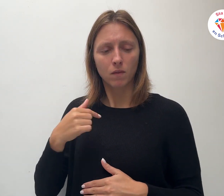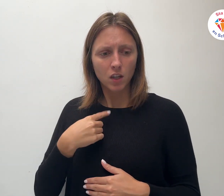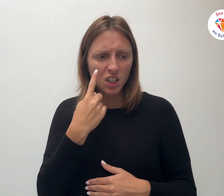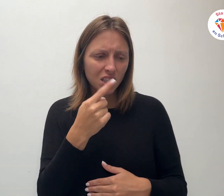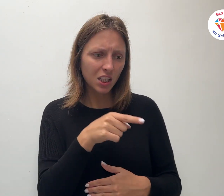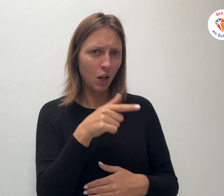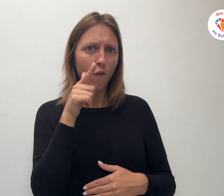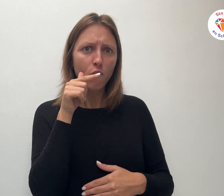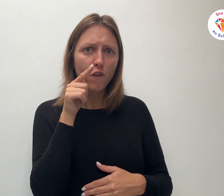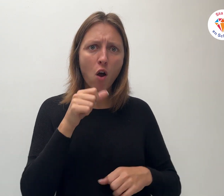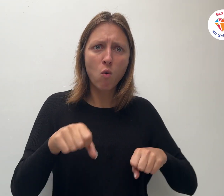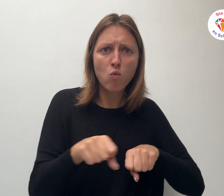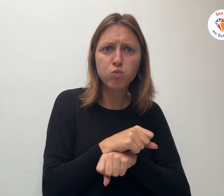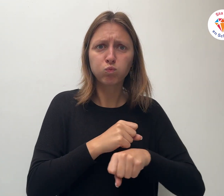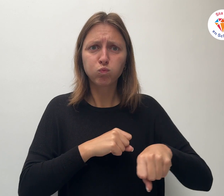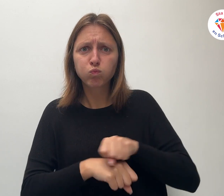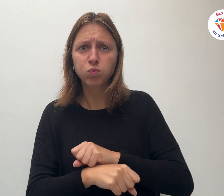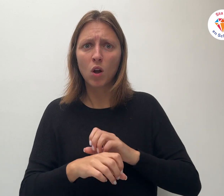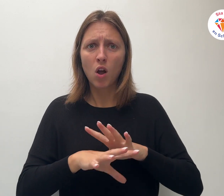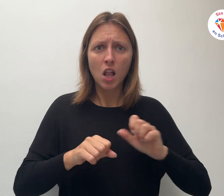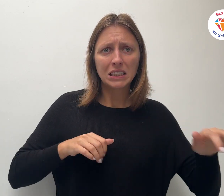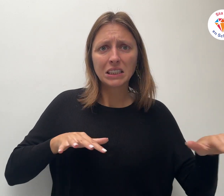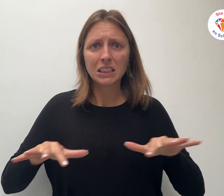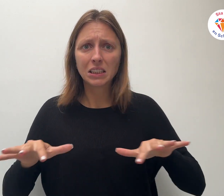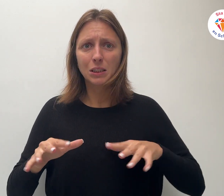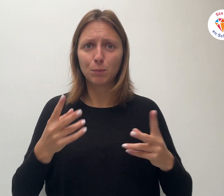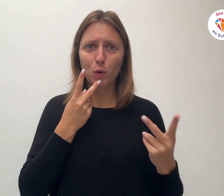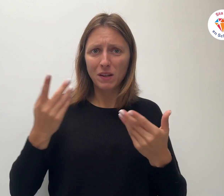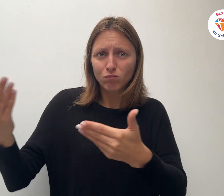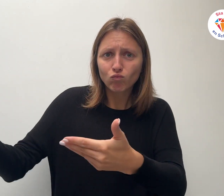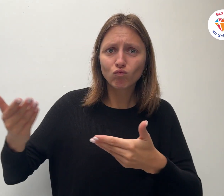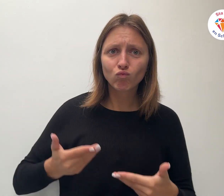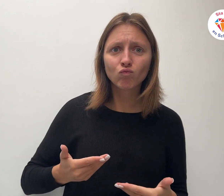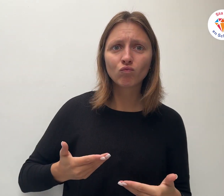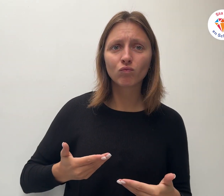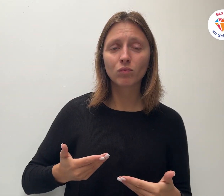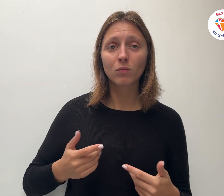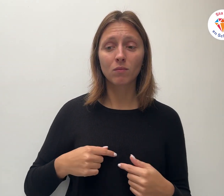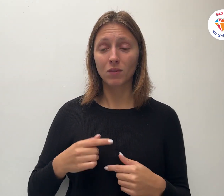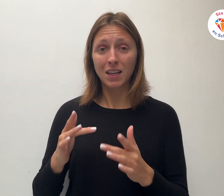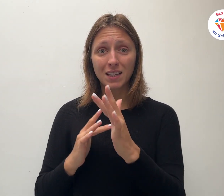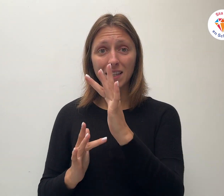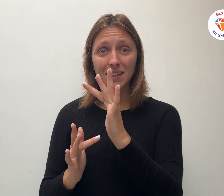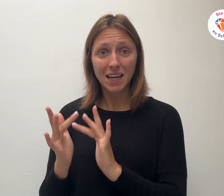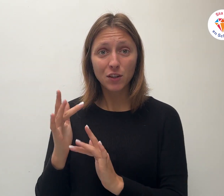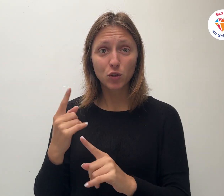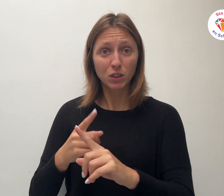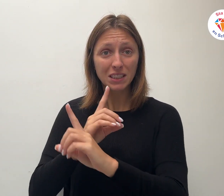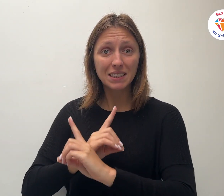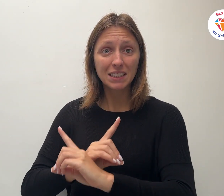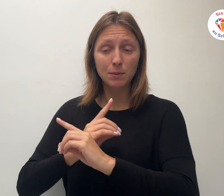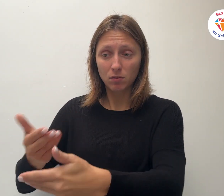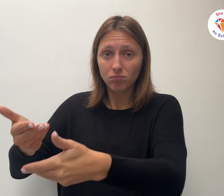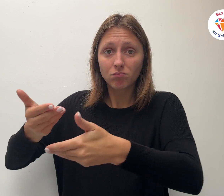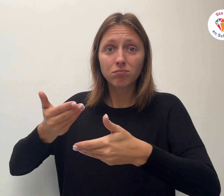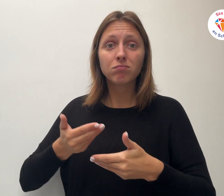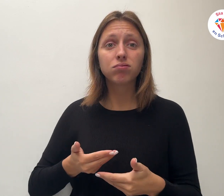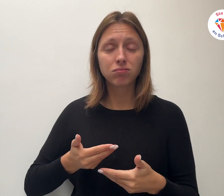zette om gastvrij te zijn Ze ontving Jezus en zijn discipelen Dit zal een onverwast bezoek